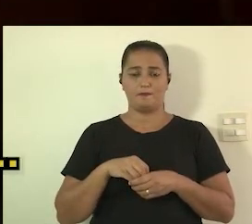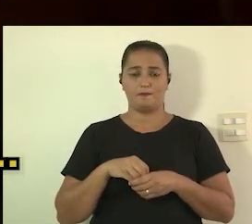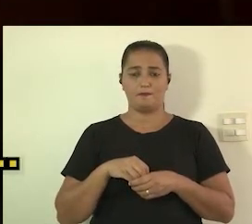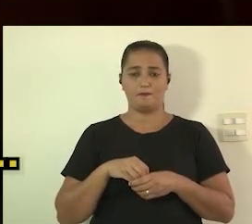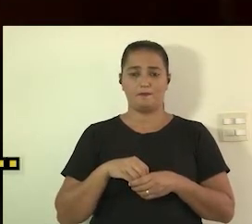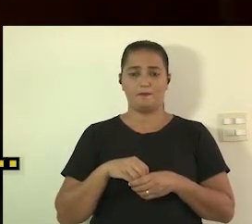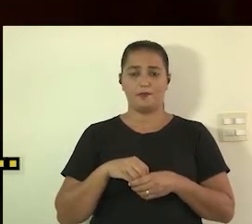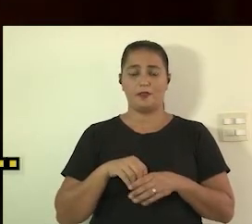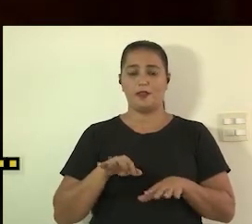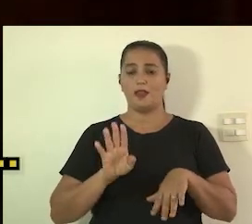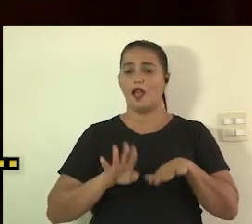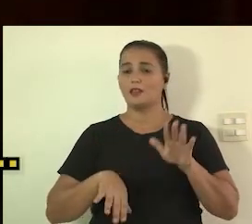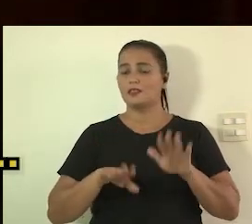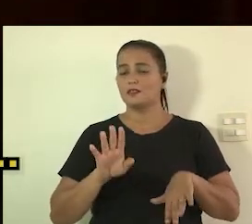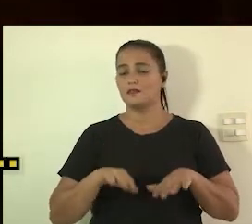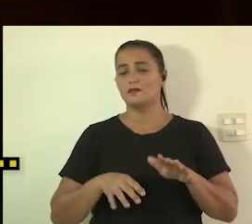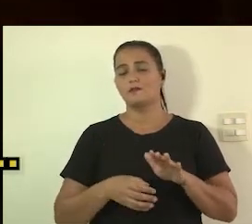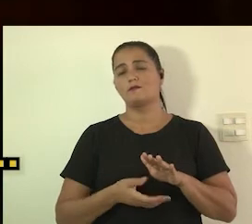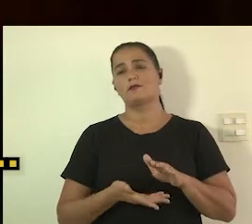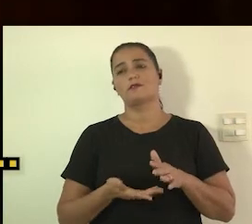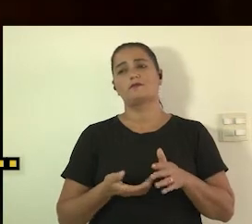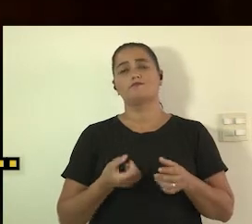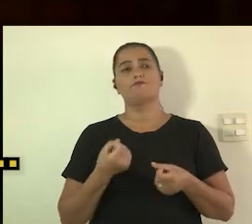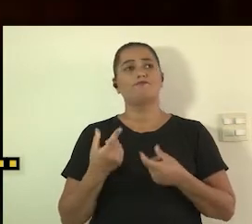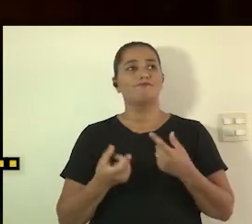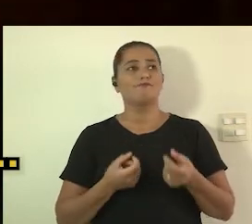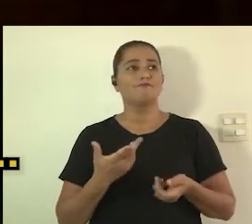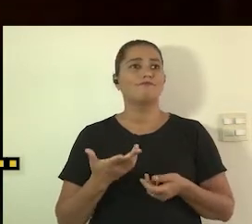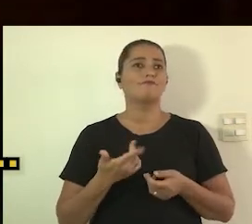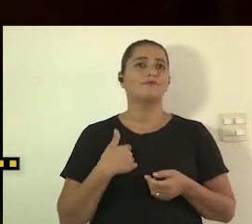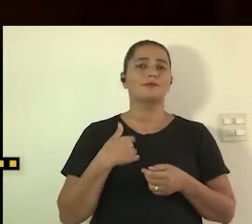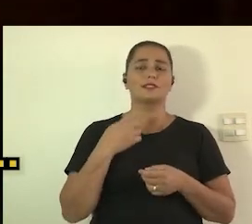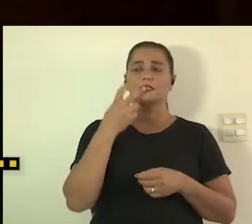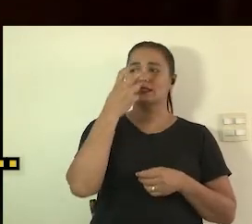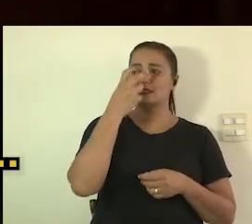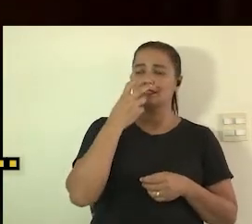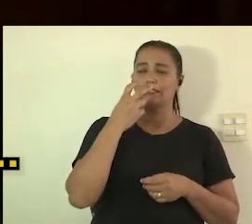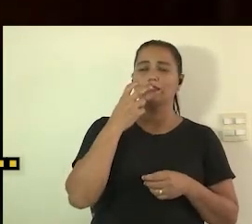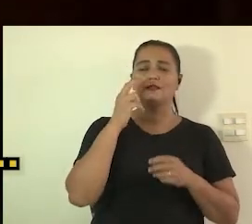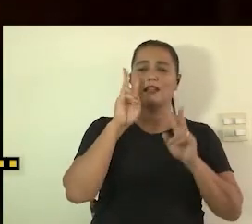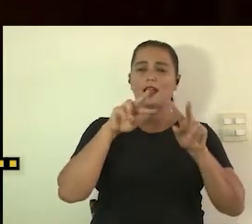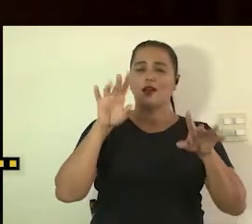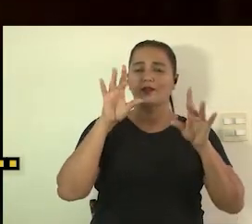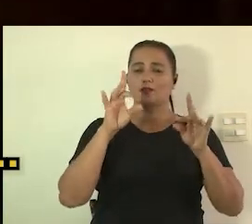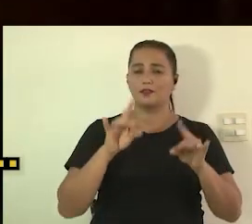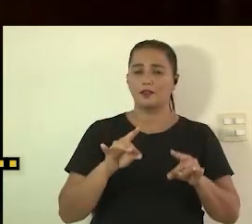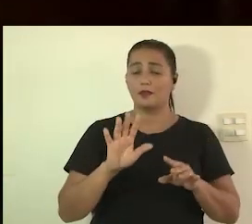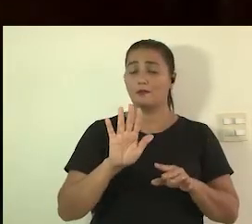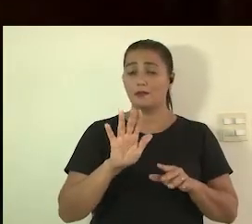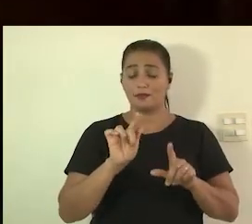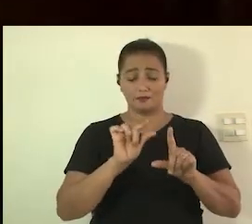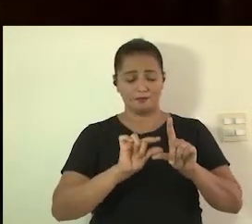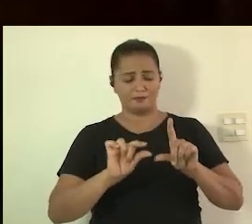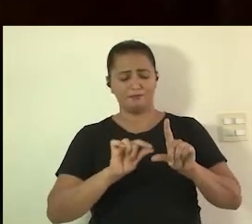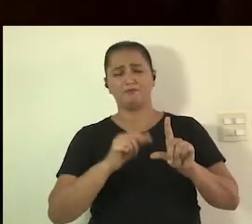e às vezes as pessoas veem as pessoas cegas circulando então tem a audiodescrição mas a legenda para que legenda muitas